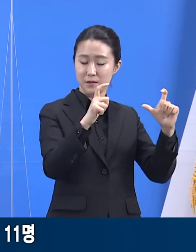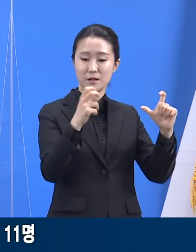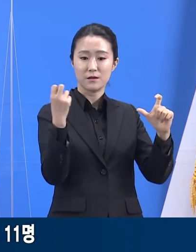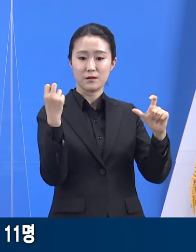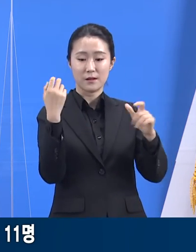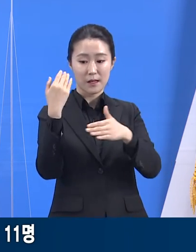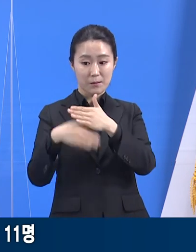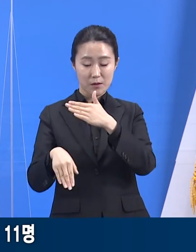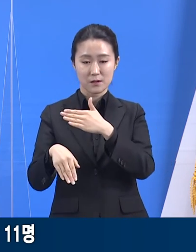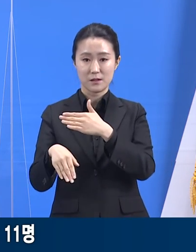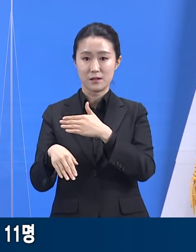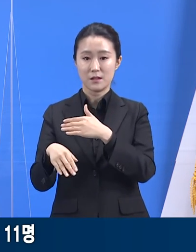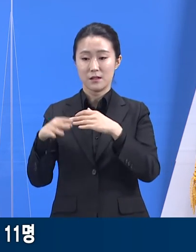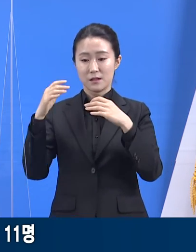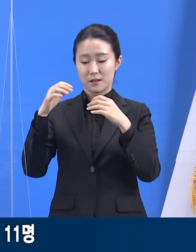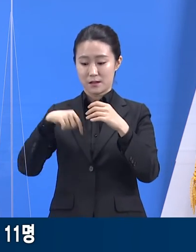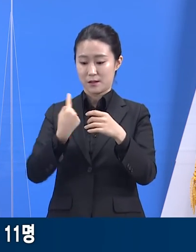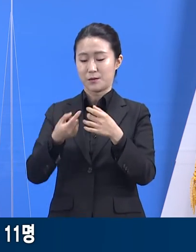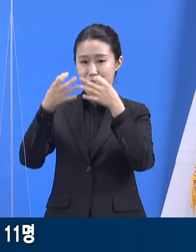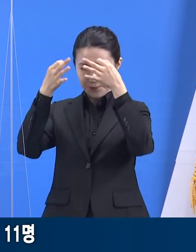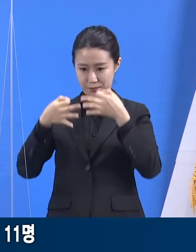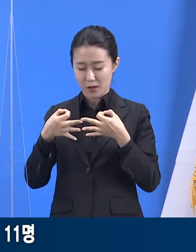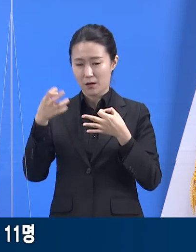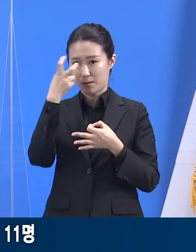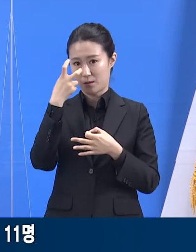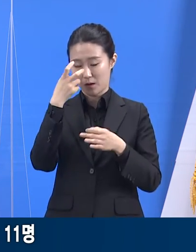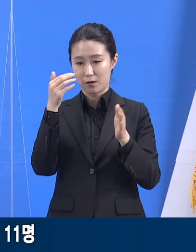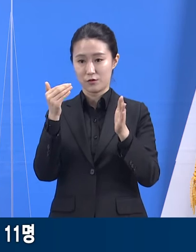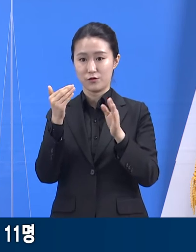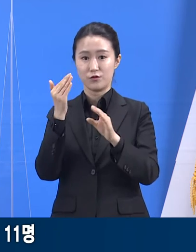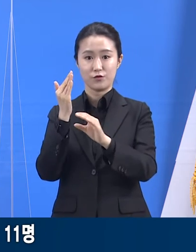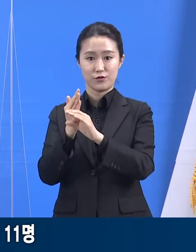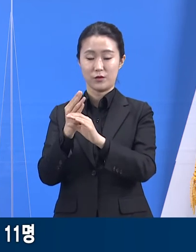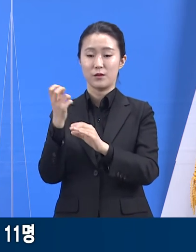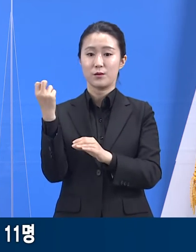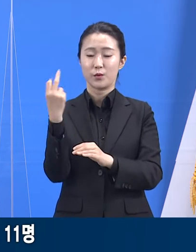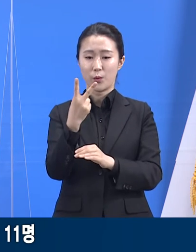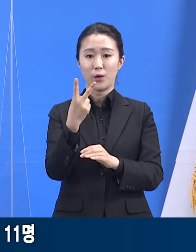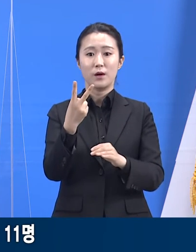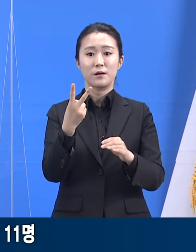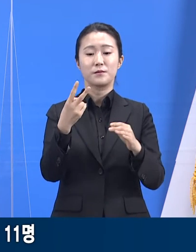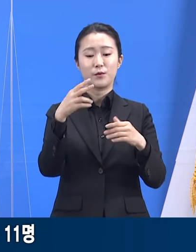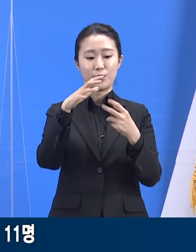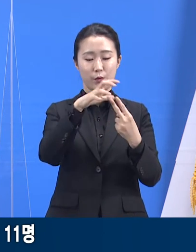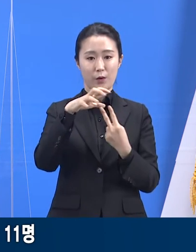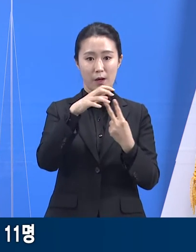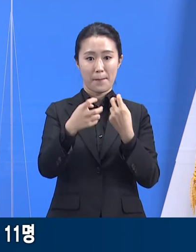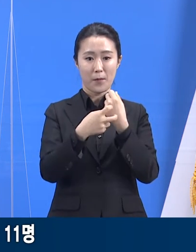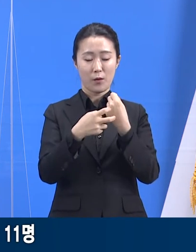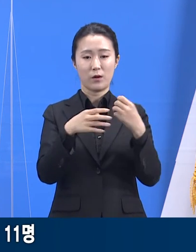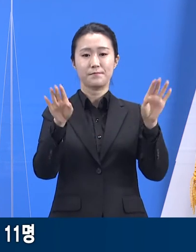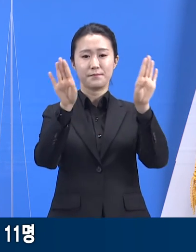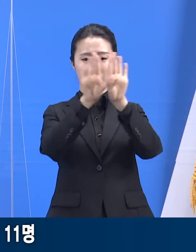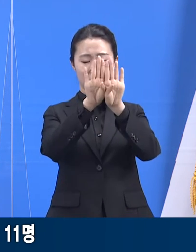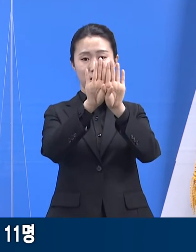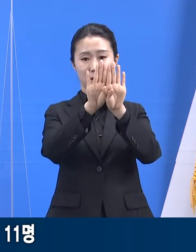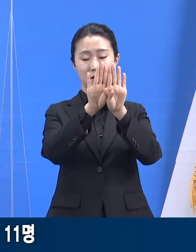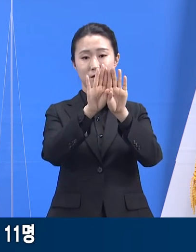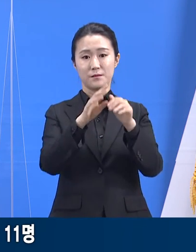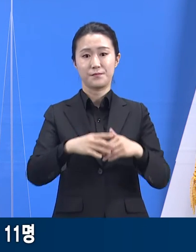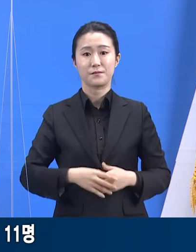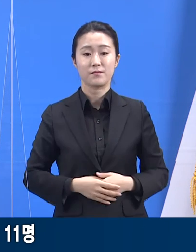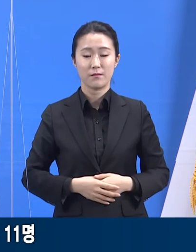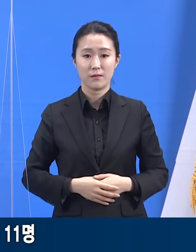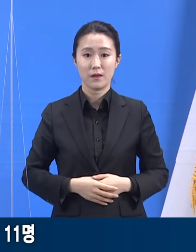6병동에 대해서는 코어트 격리 조치했습니다. 해당 요양병원은 종사자 69명,